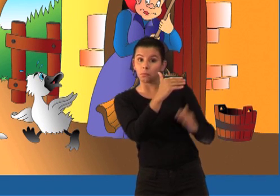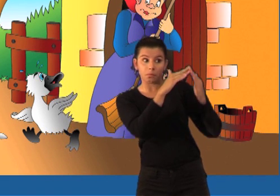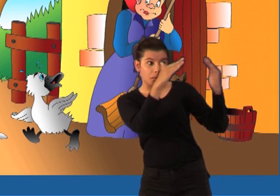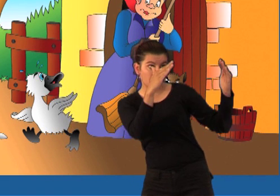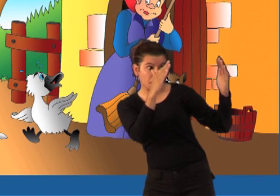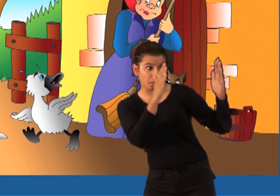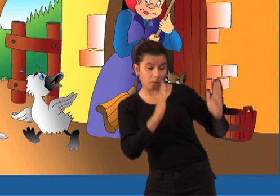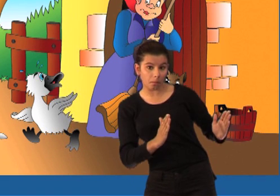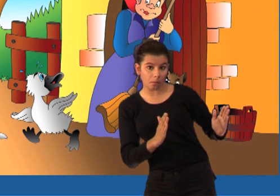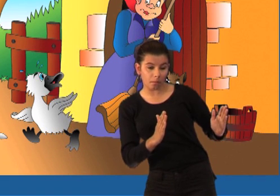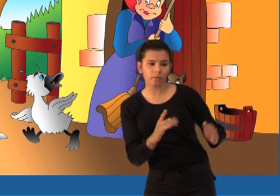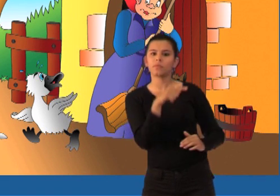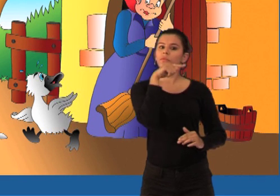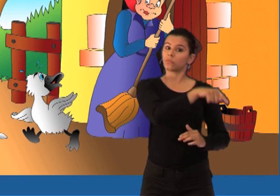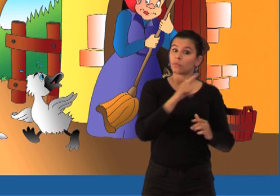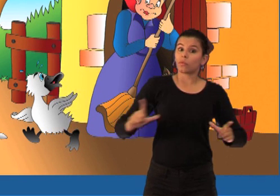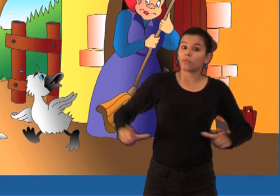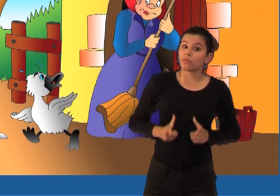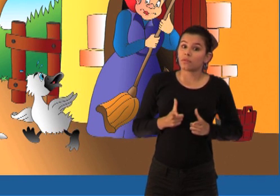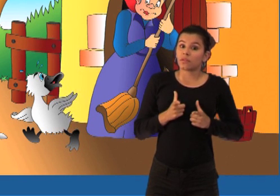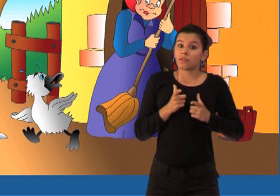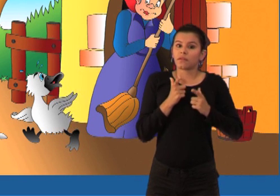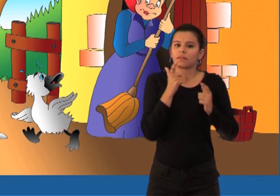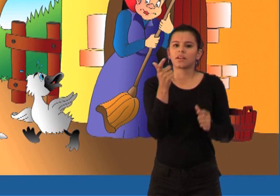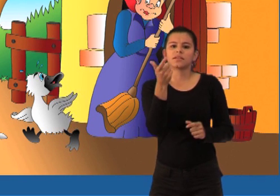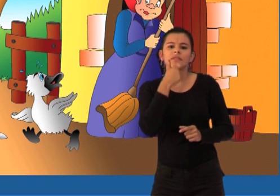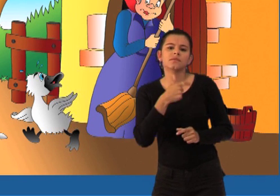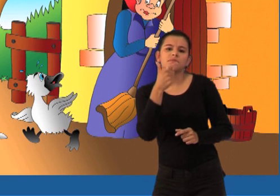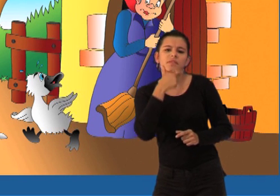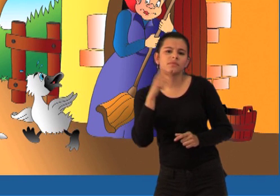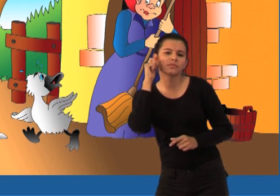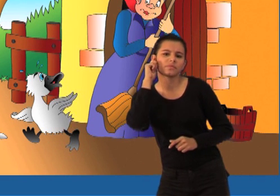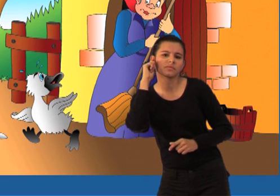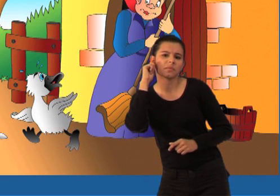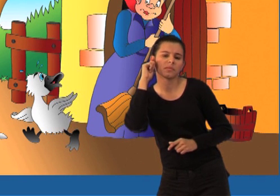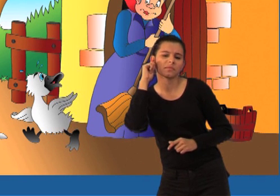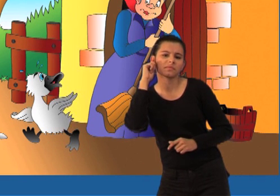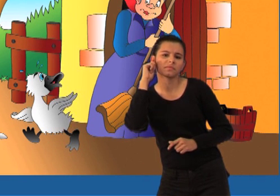Stigne tako do jedne trošne kolibice u kojoj je živjela starica.